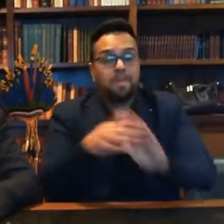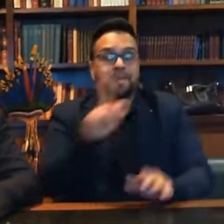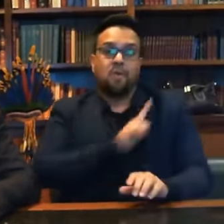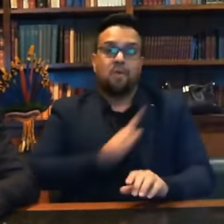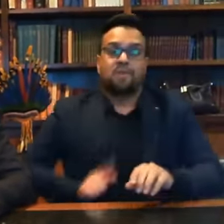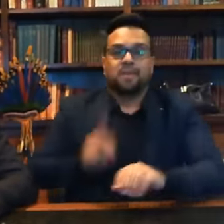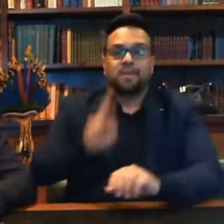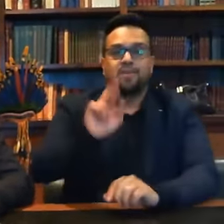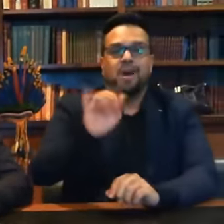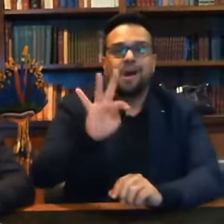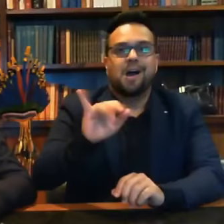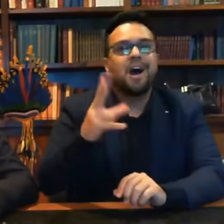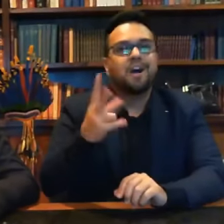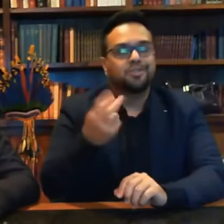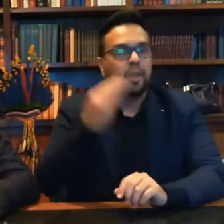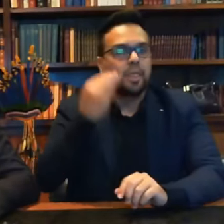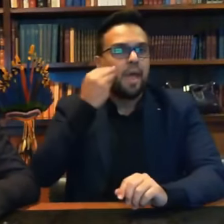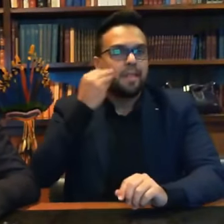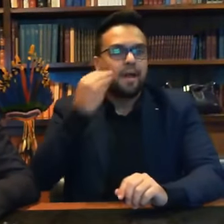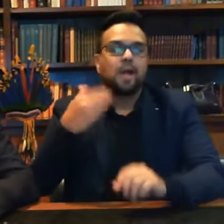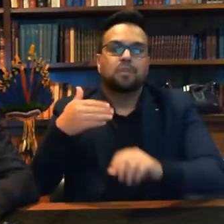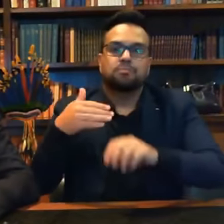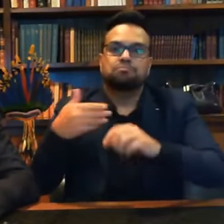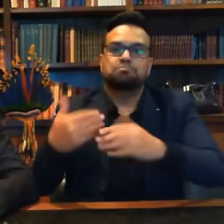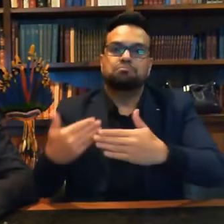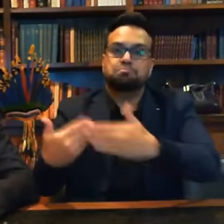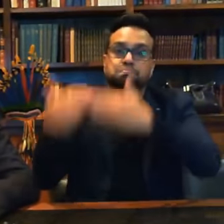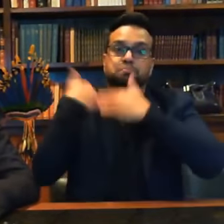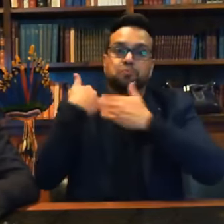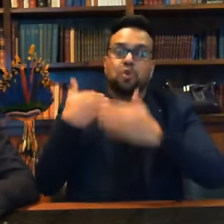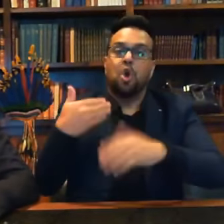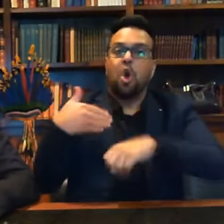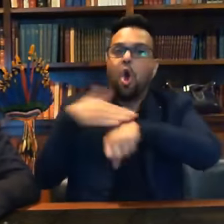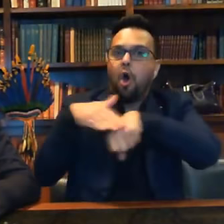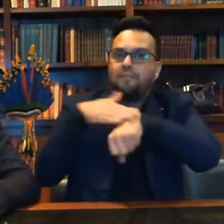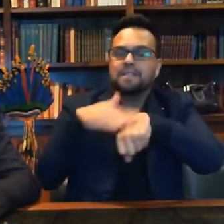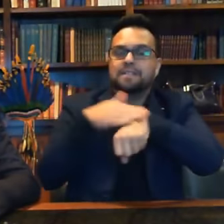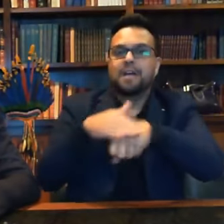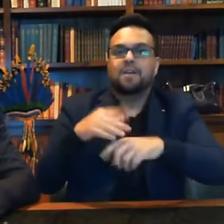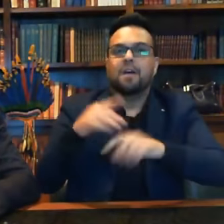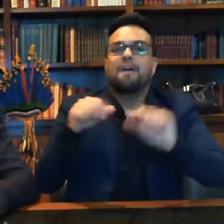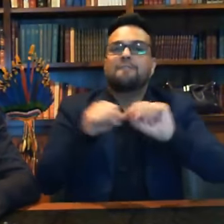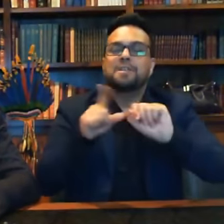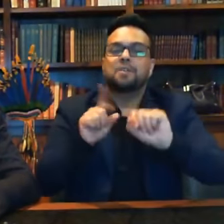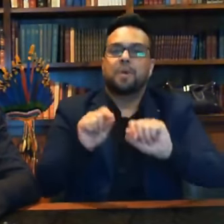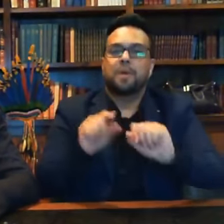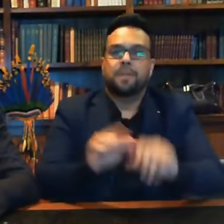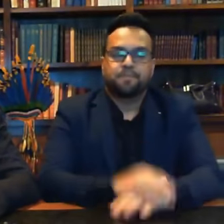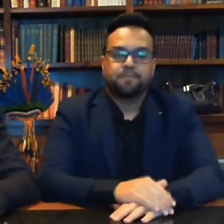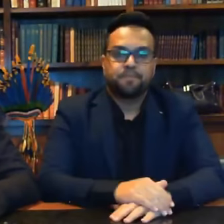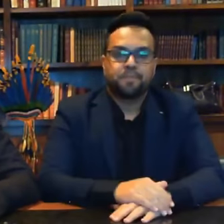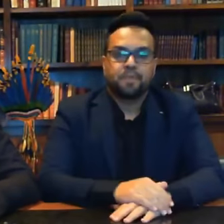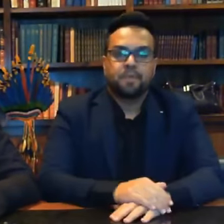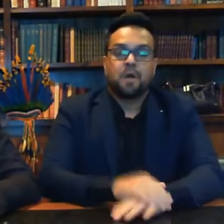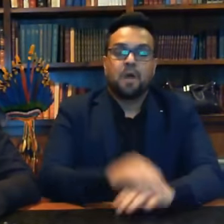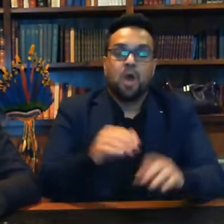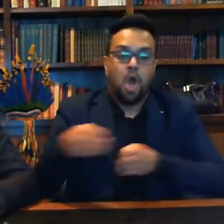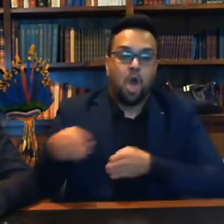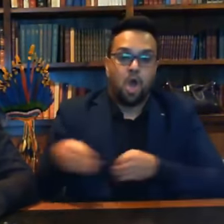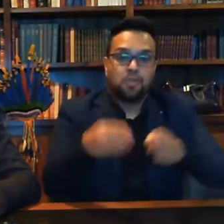por ter buscado o governo federal para que viesse a privatizar, privatizar não, a federalizar